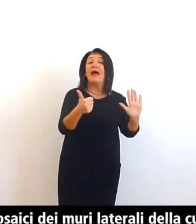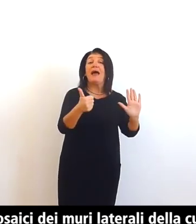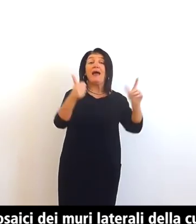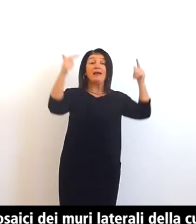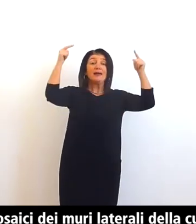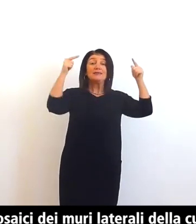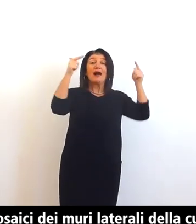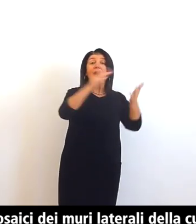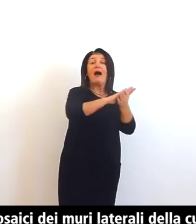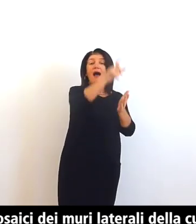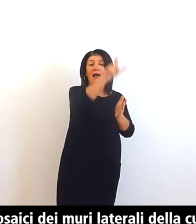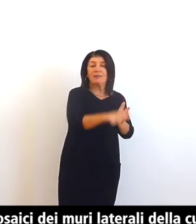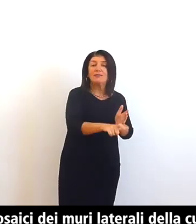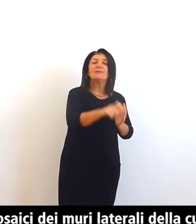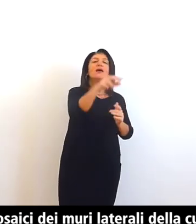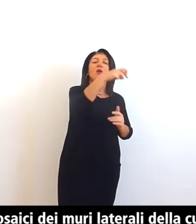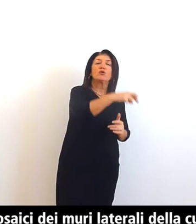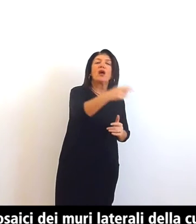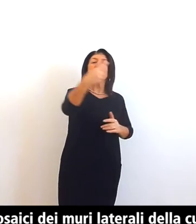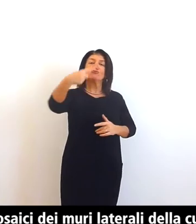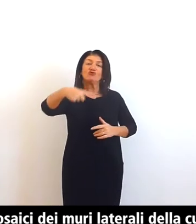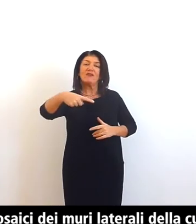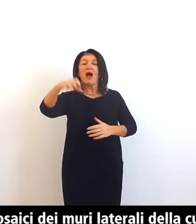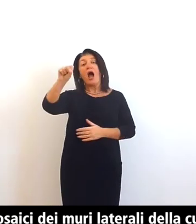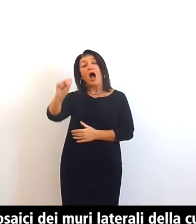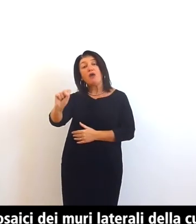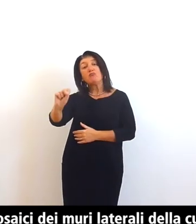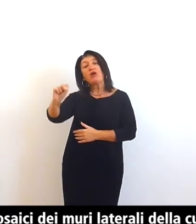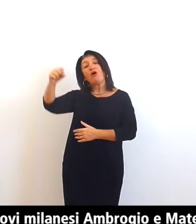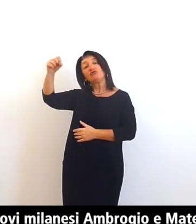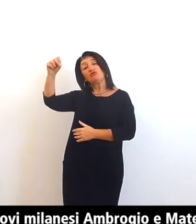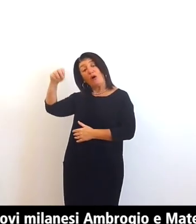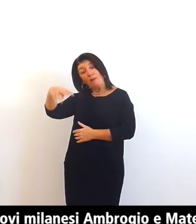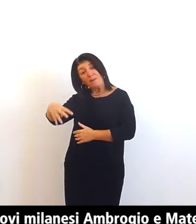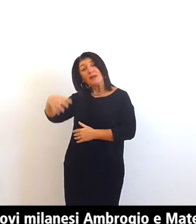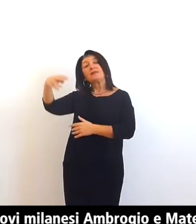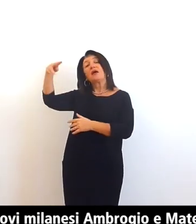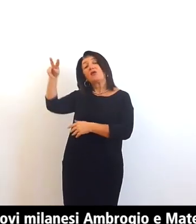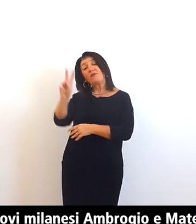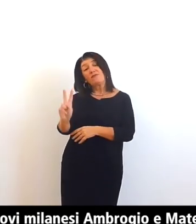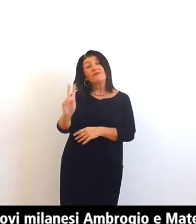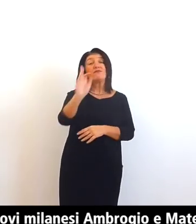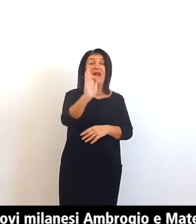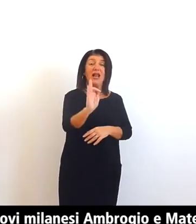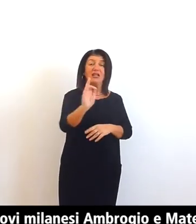milanesi ambrogio e materno e i martiri navore e felice ambrogio è